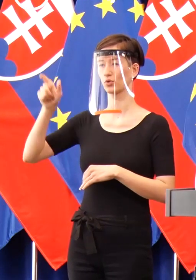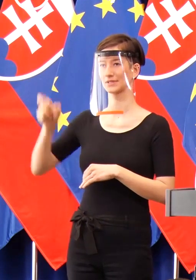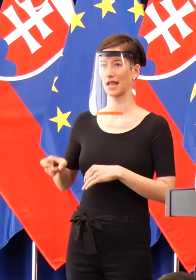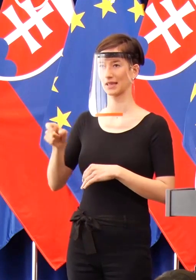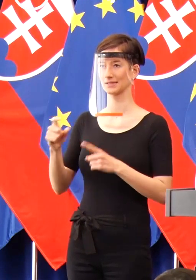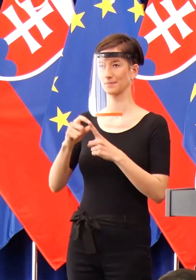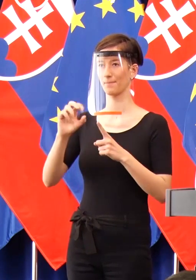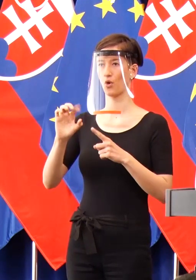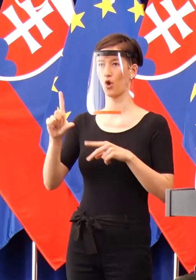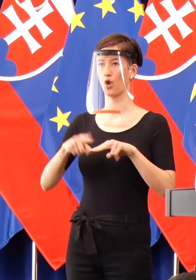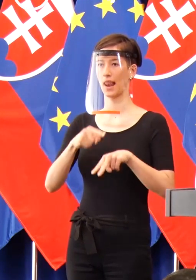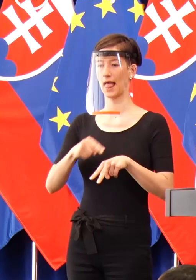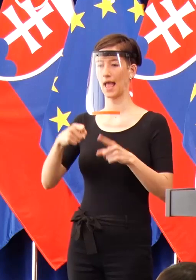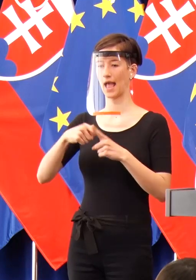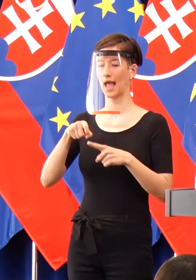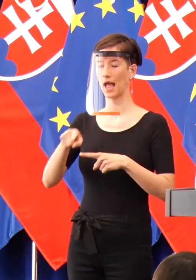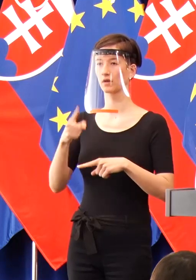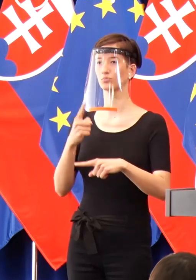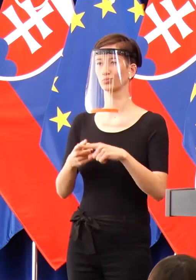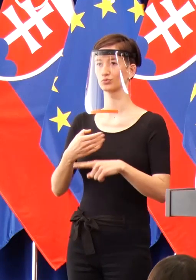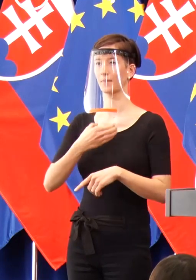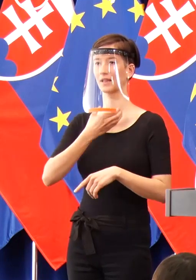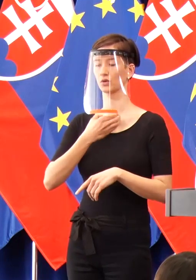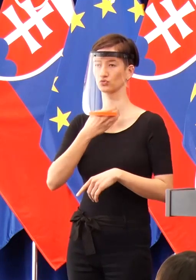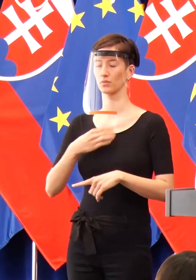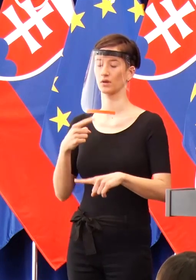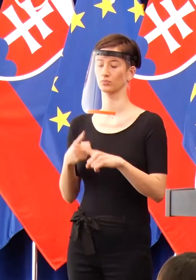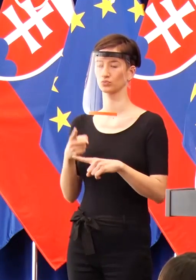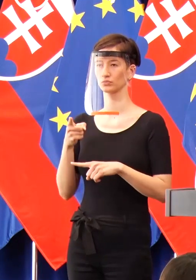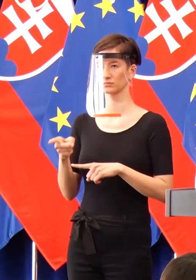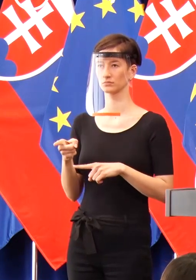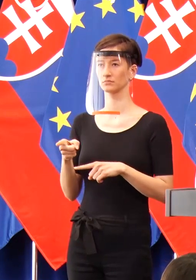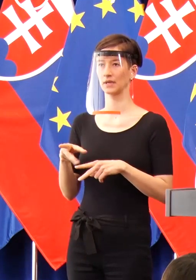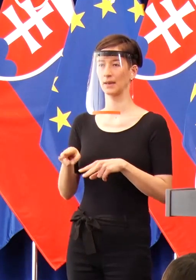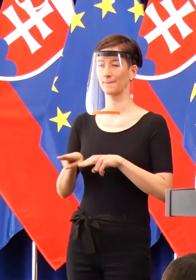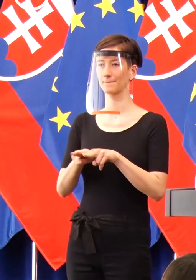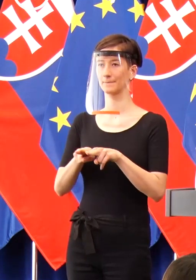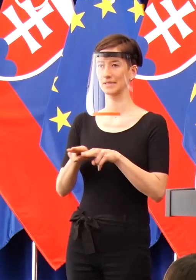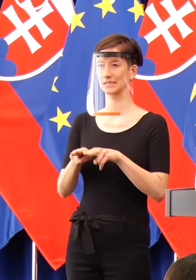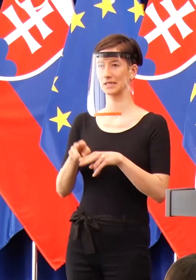Ďakujem za a zástupcu ozbrojených síl SR. Takže, pán premiér, nech sa páči.